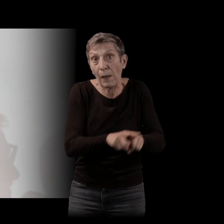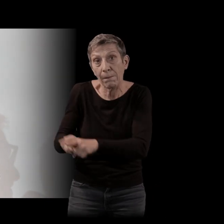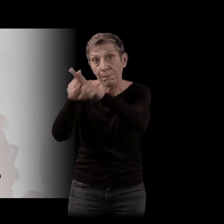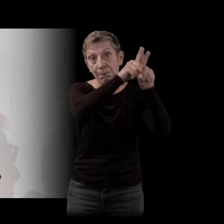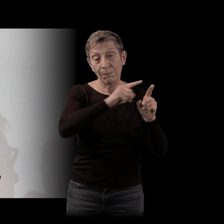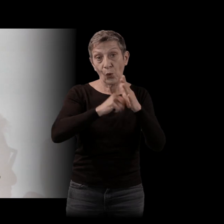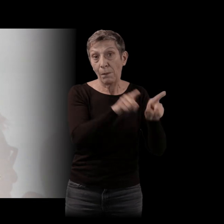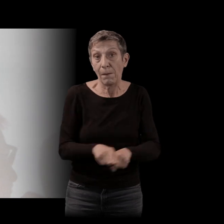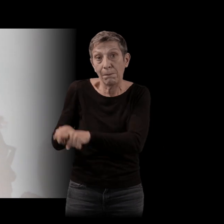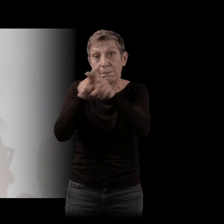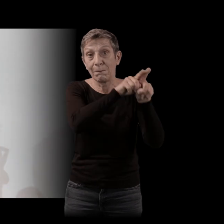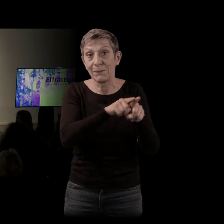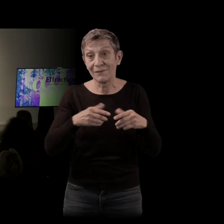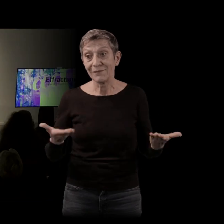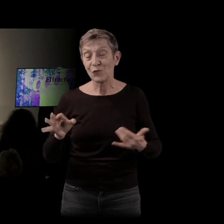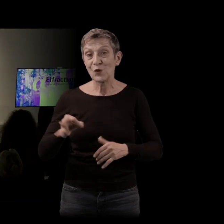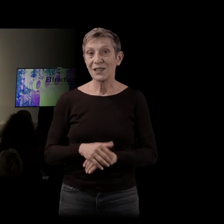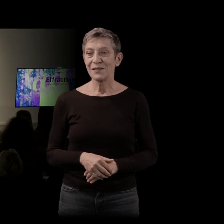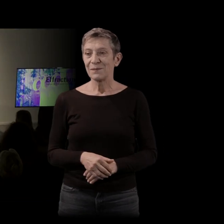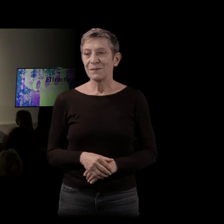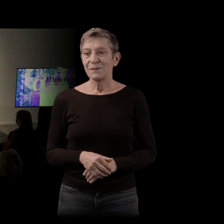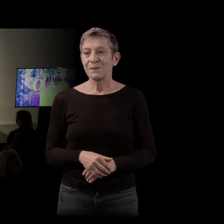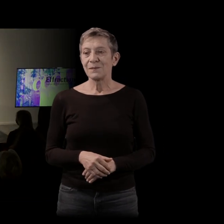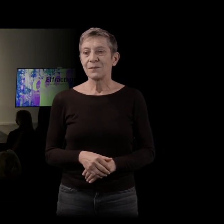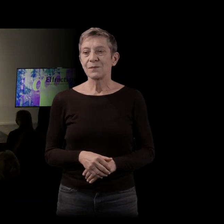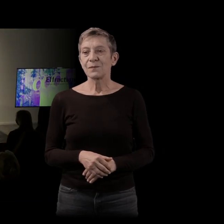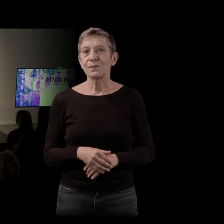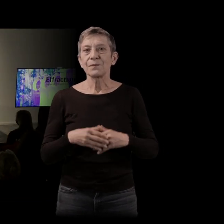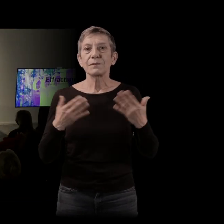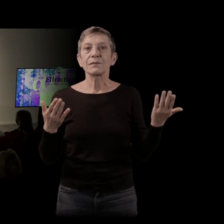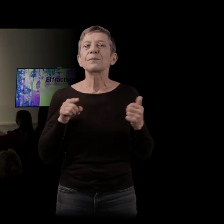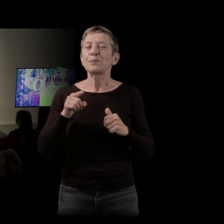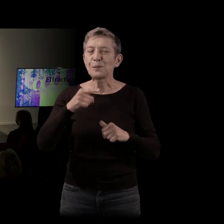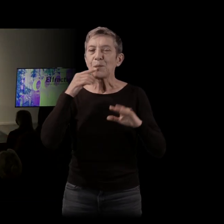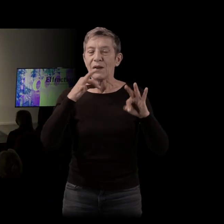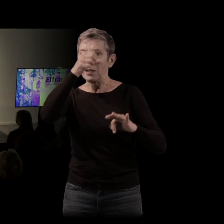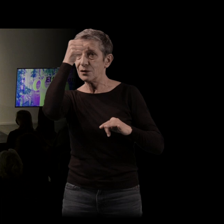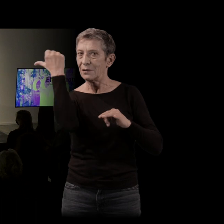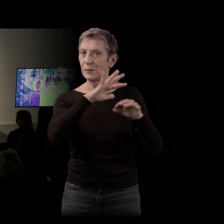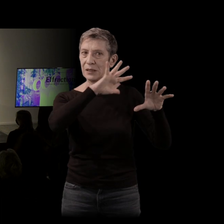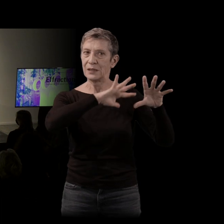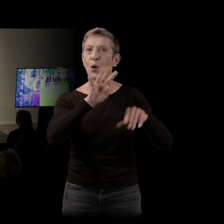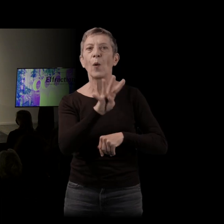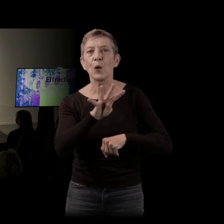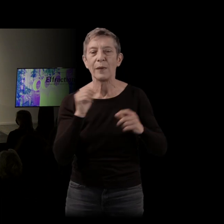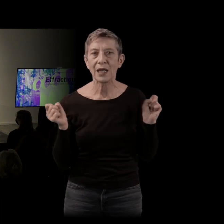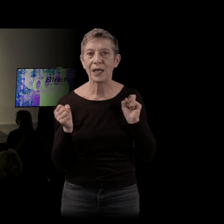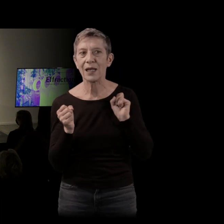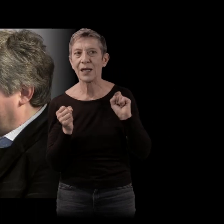ça marche un peu partout. Vous avez évoqué le Wyoming. On peut aussi penser à une certaine littérature